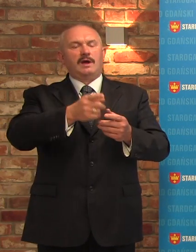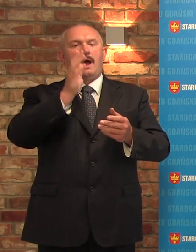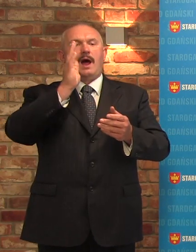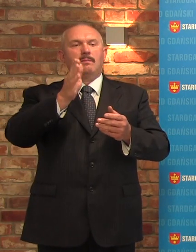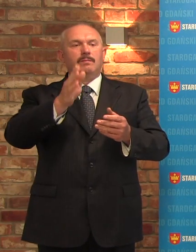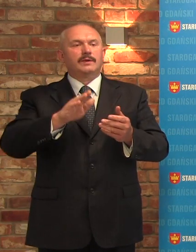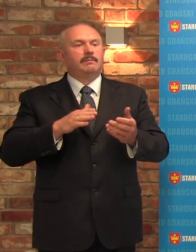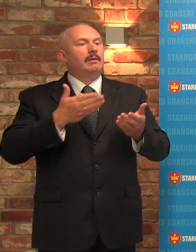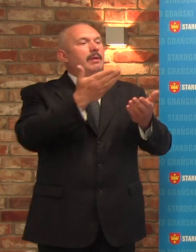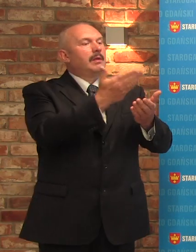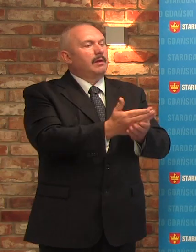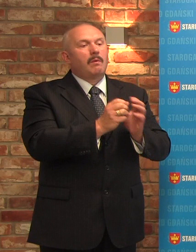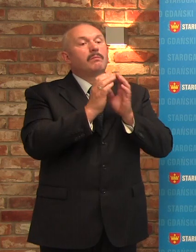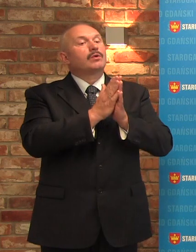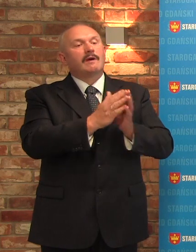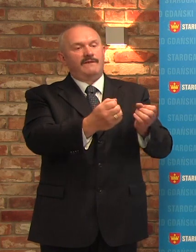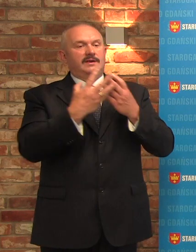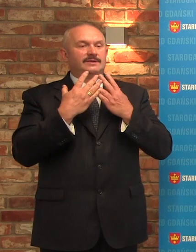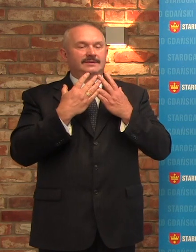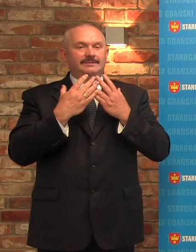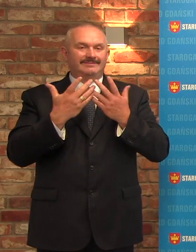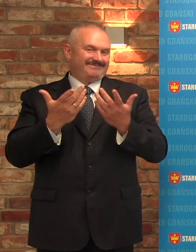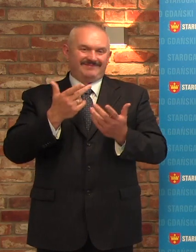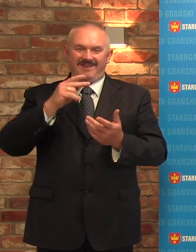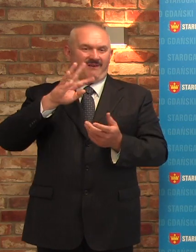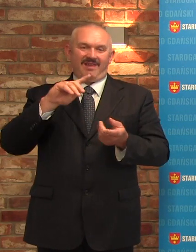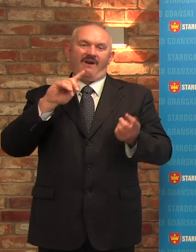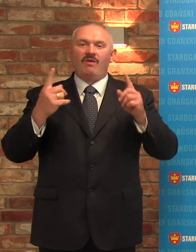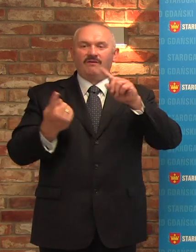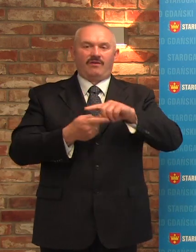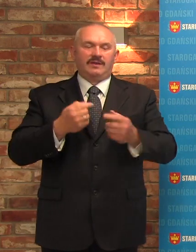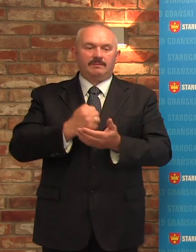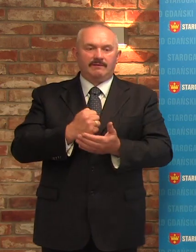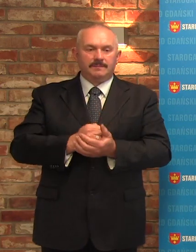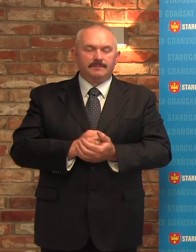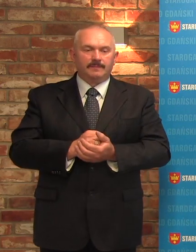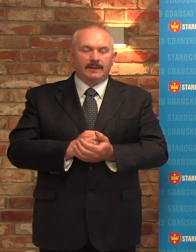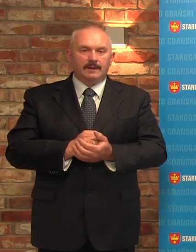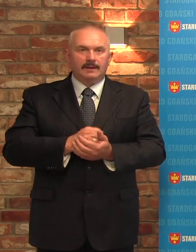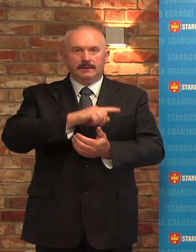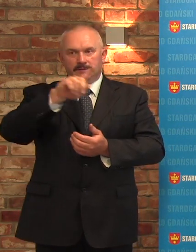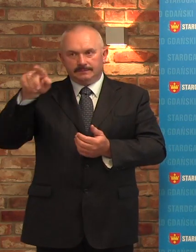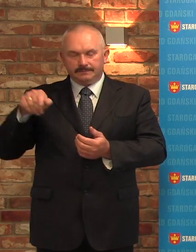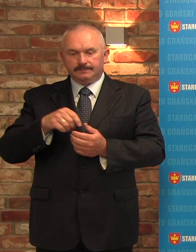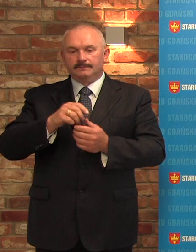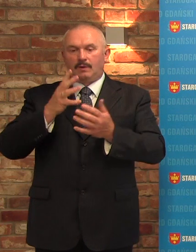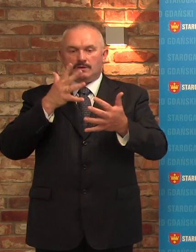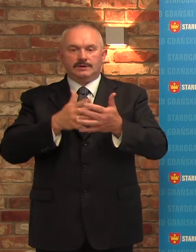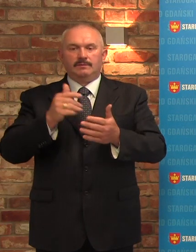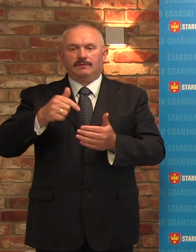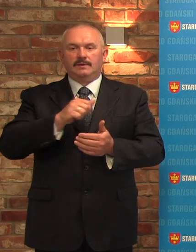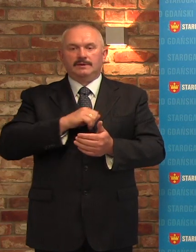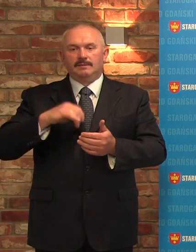żeby Prezydent wyjaśnił całą sytuację, no to jest dalece naprawdę niepoważne. Ale to już pozostawiam Państwa ocenie.